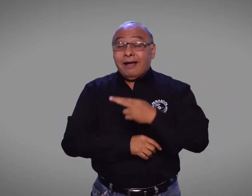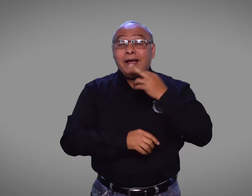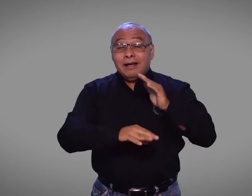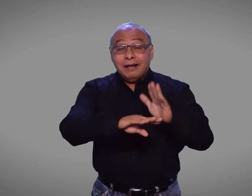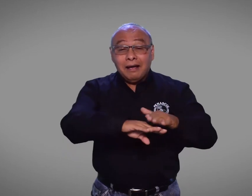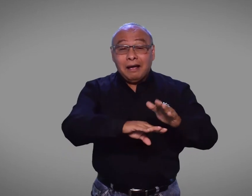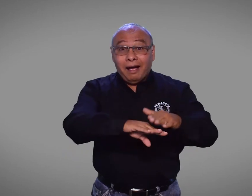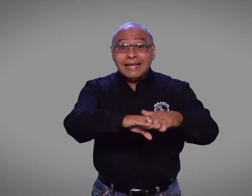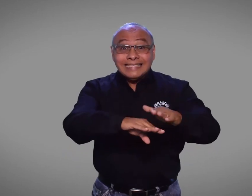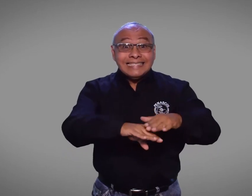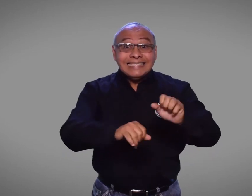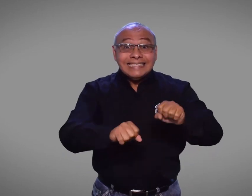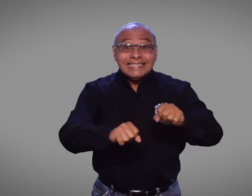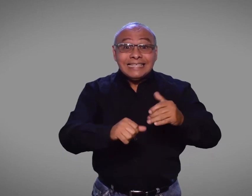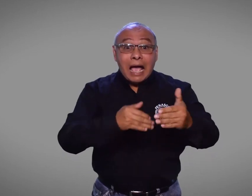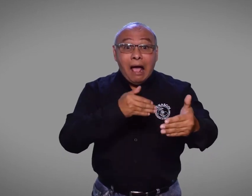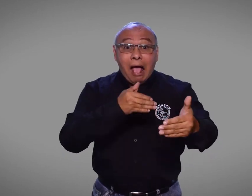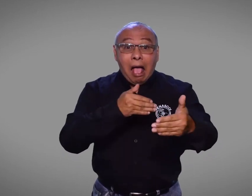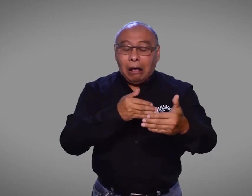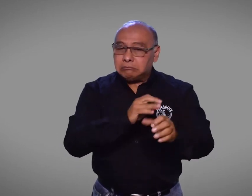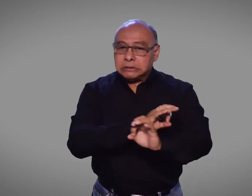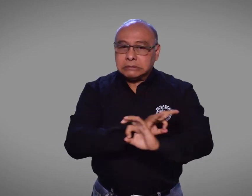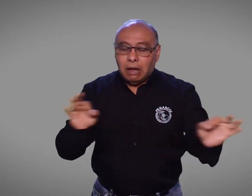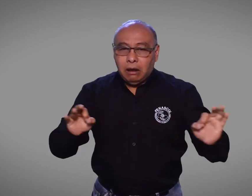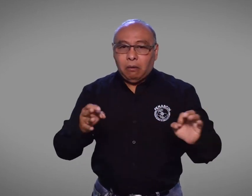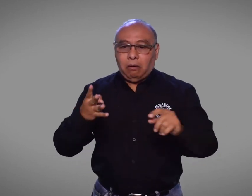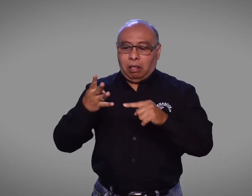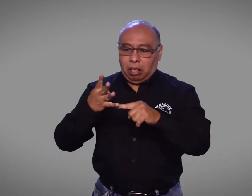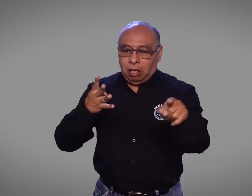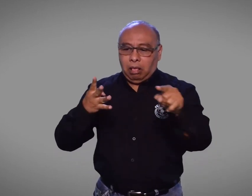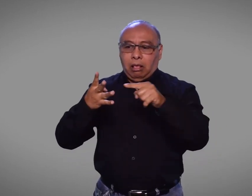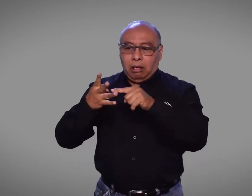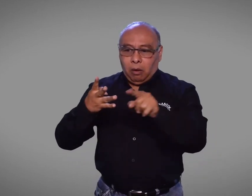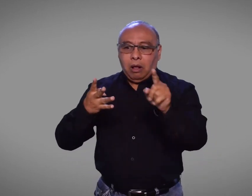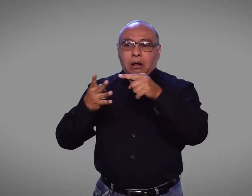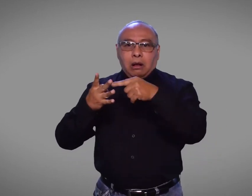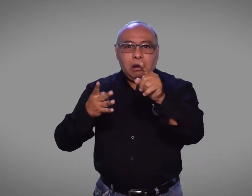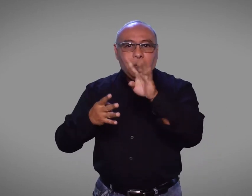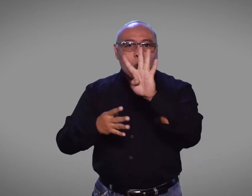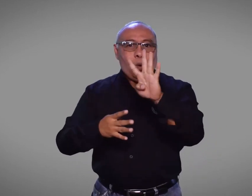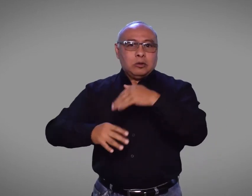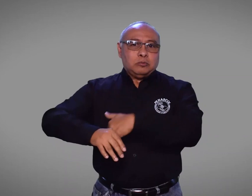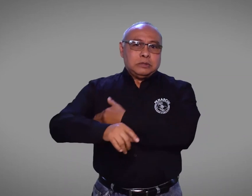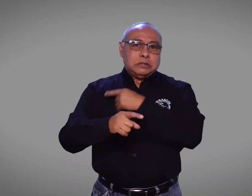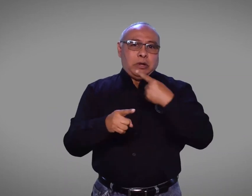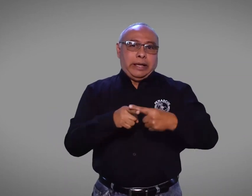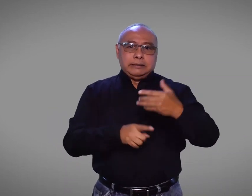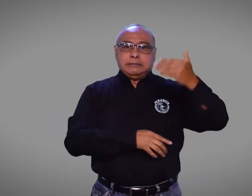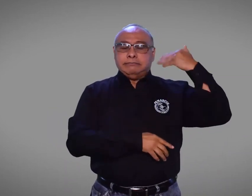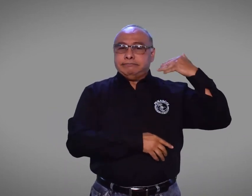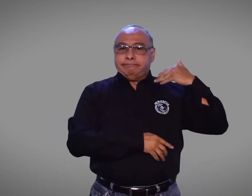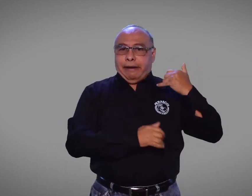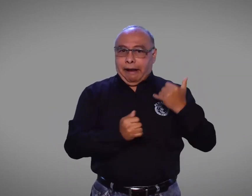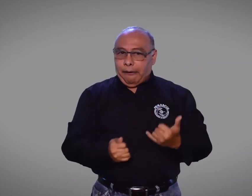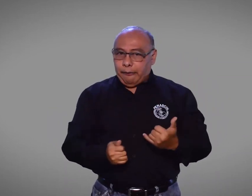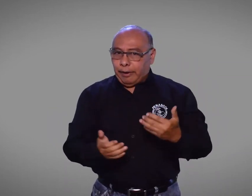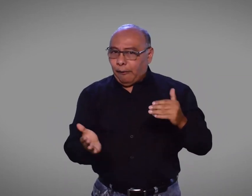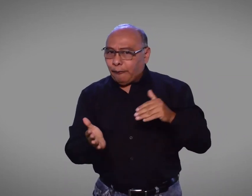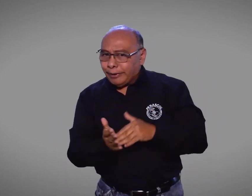Decían que sí, cuando se cumplían los términos, resultaba que no se emitía la resolución. ¿Nos estamos enfrentando a lo mismo otra vez?